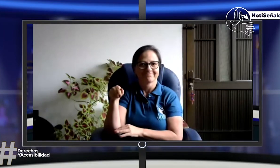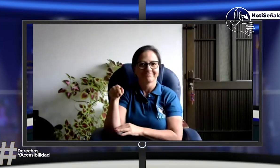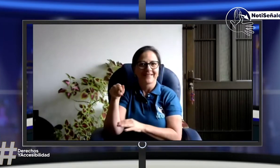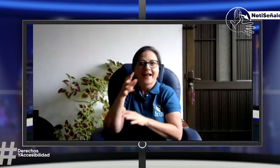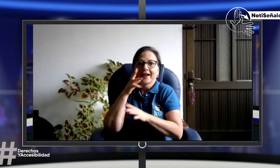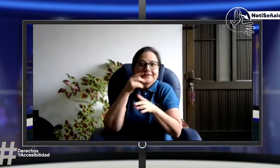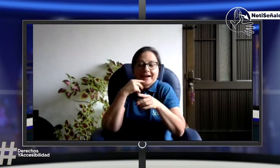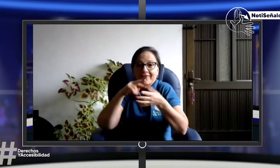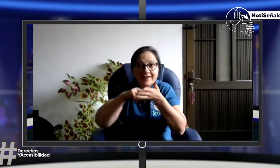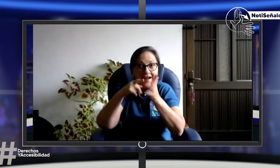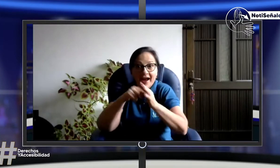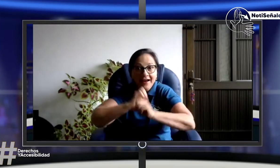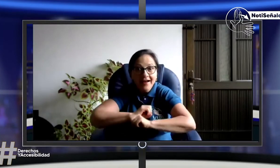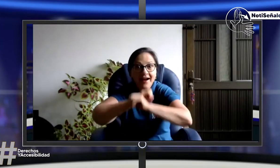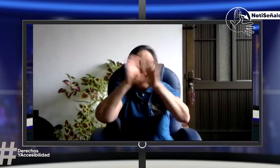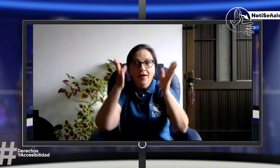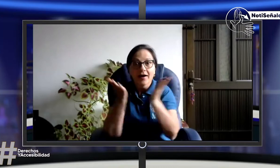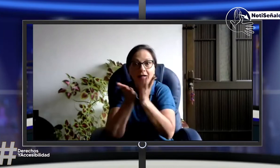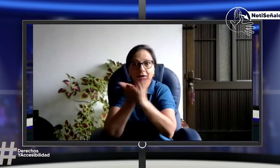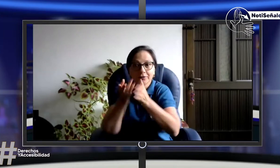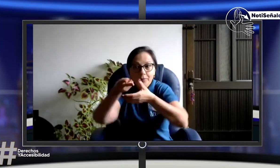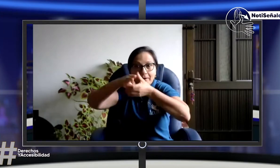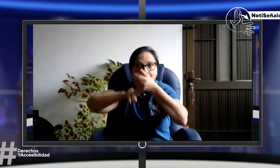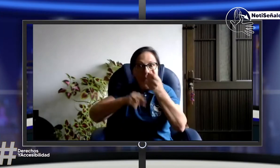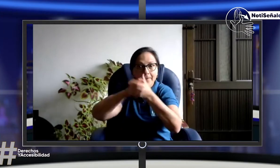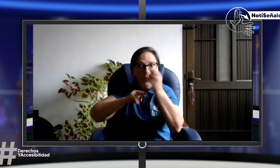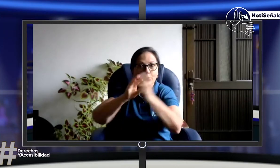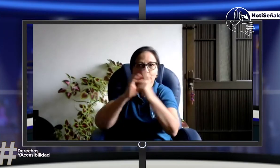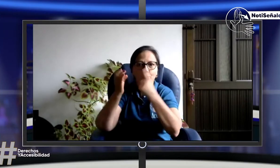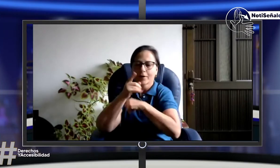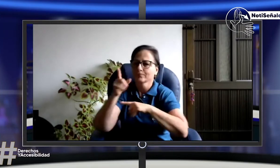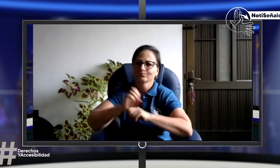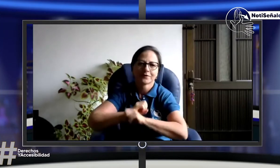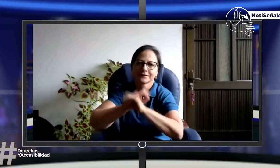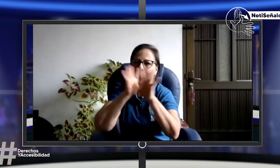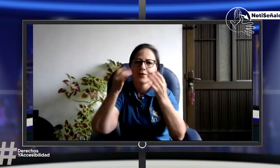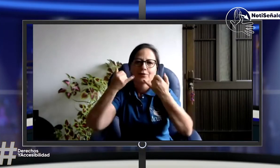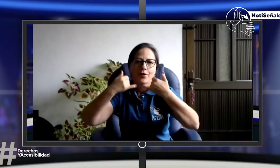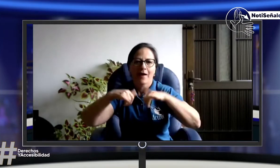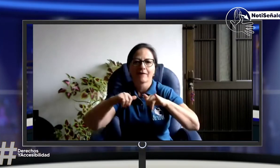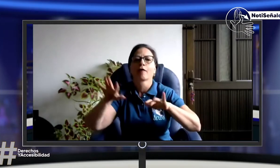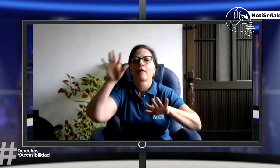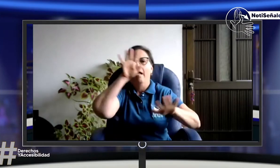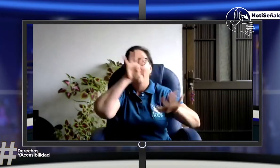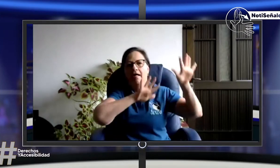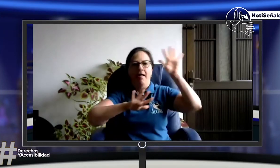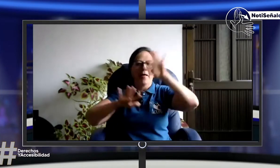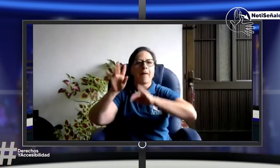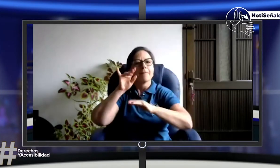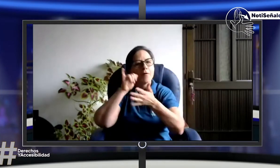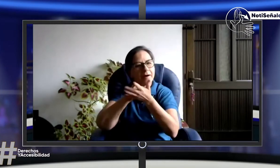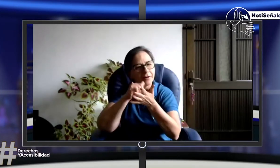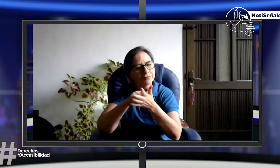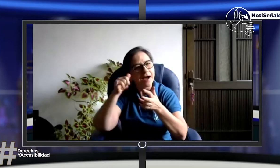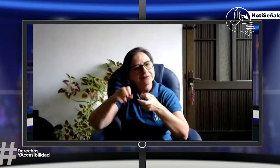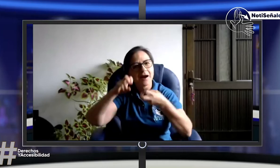y se cuenta con intérprete, con modelo y con docente bilingüe. Por supuesto, todavía sigue la